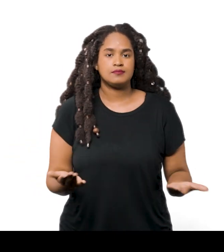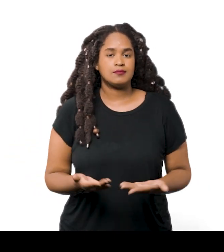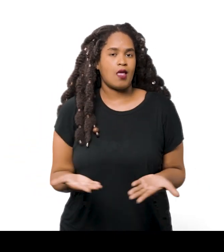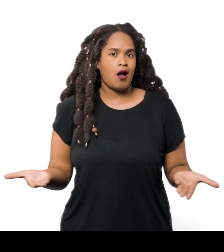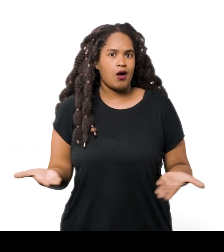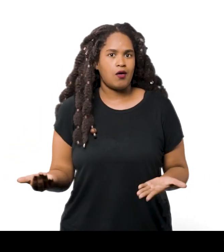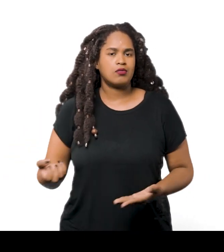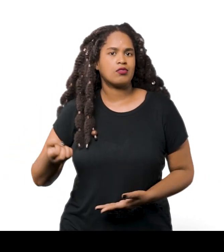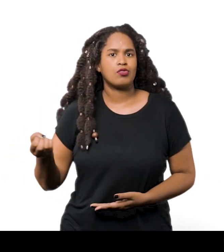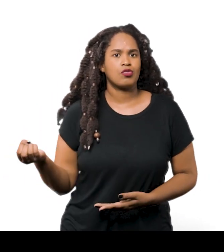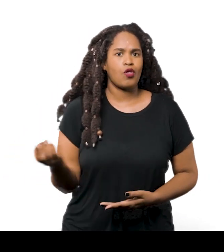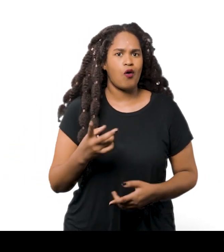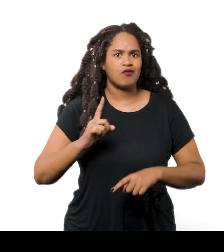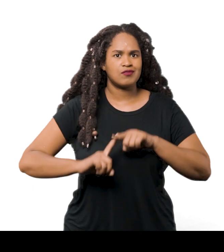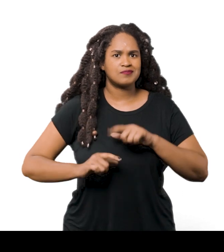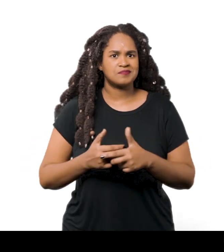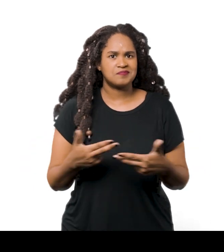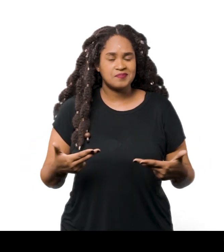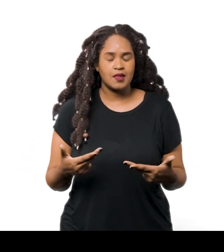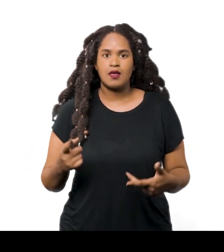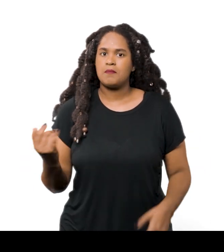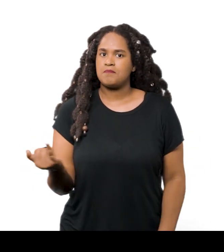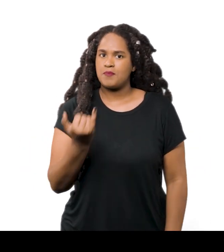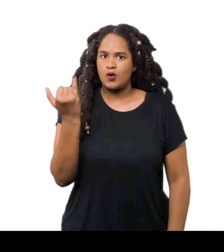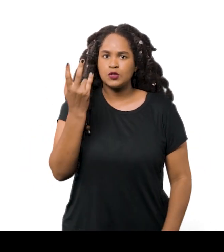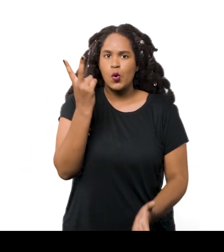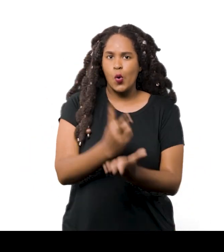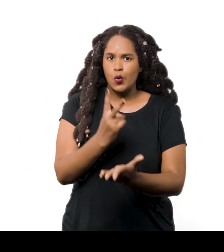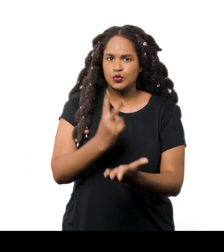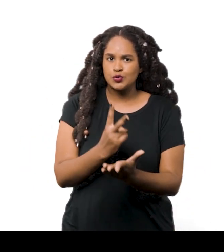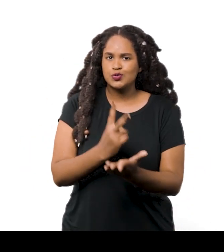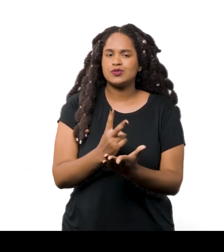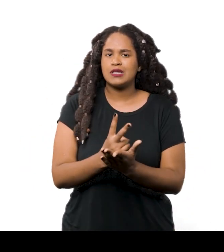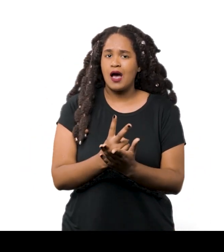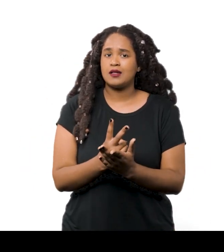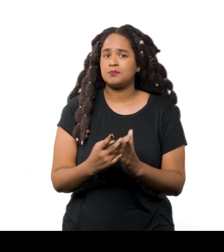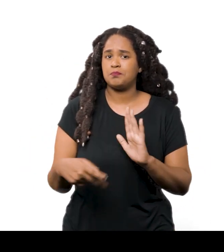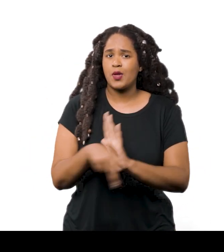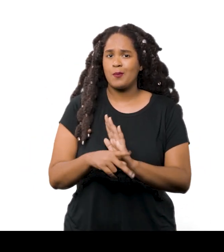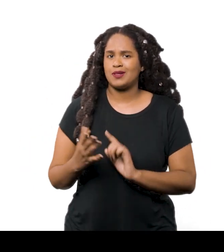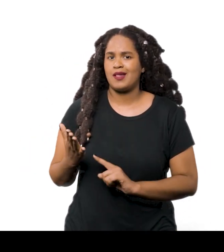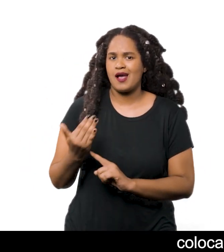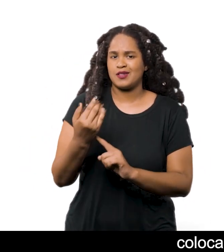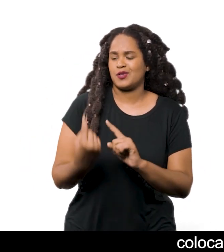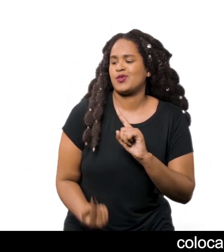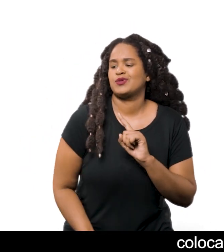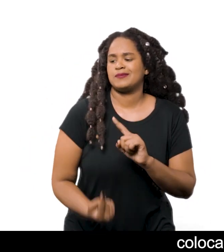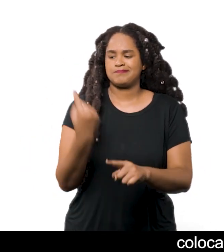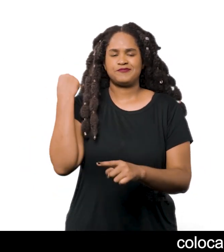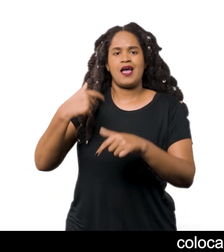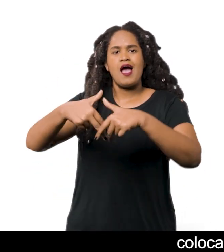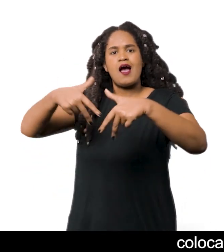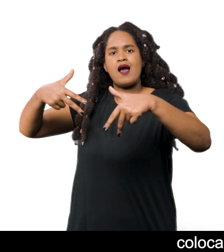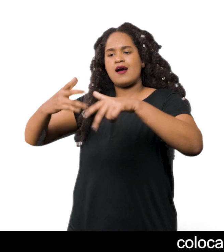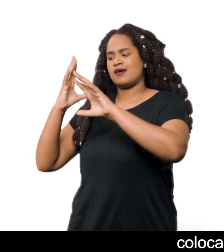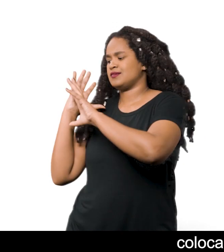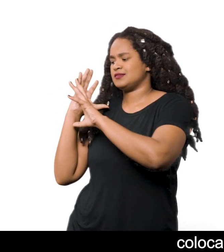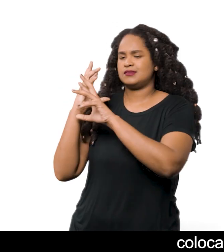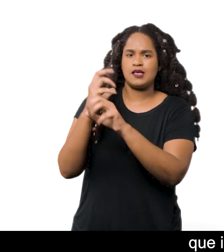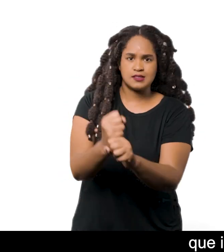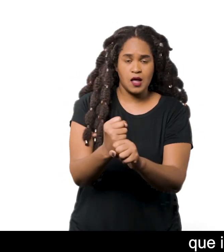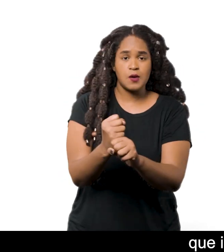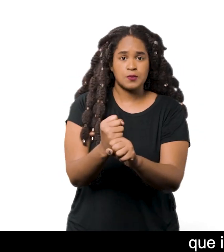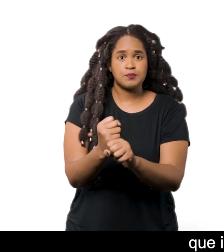novo elemento foi crucial para a continuidade e inovação de uma tecnologia ancestral Colocando em questão a ficção